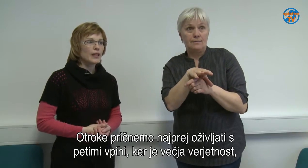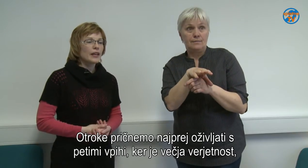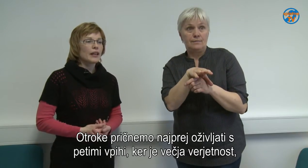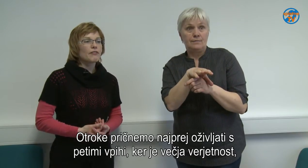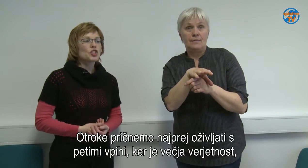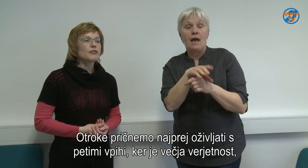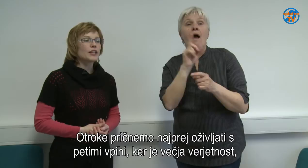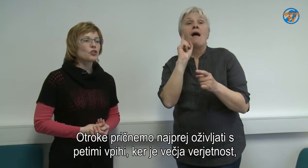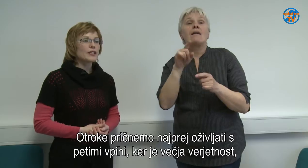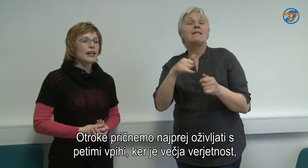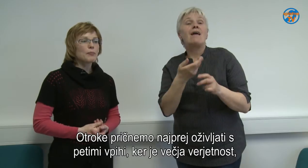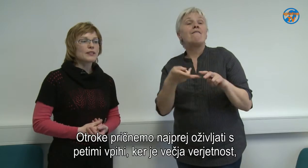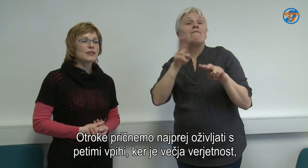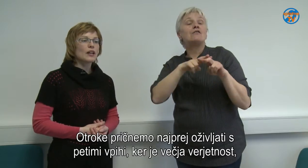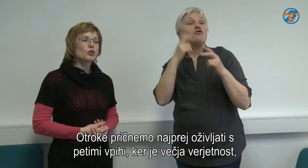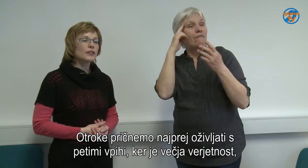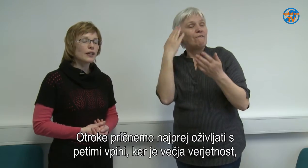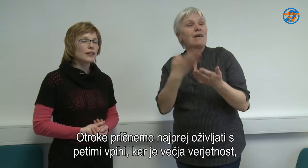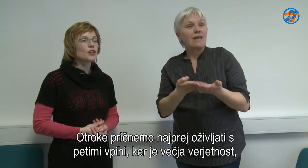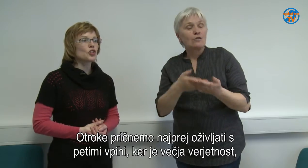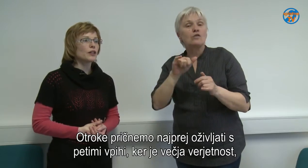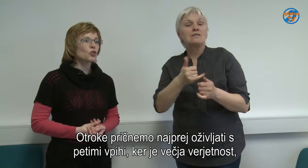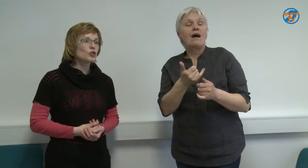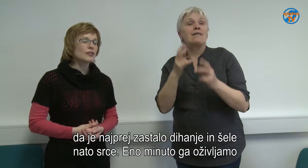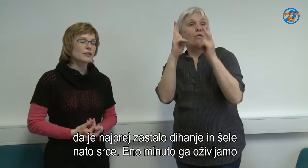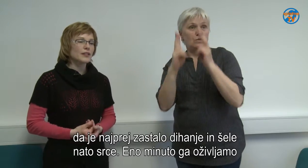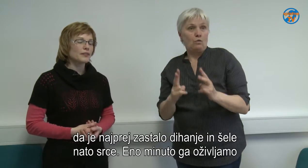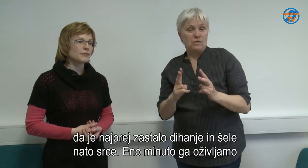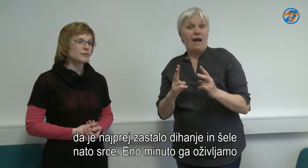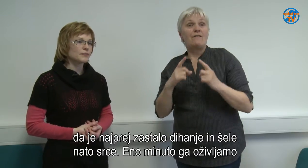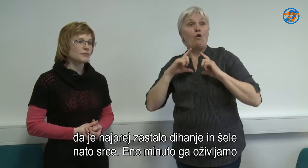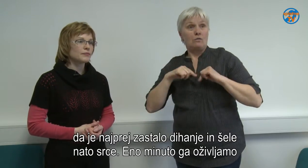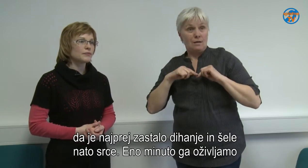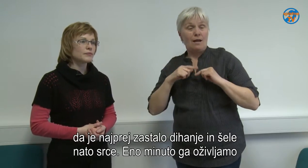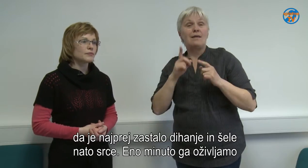ker je večja verjetnost, da je najprej zastalo dihanje in šele na to srce.